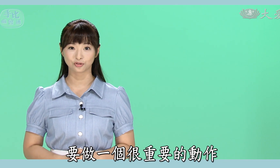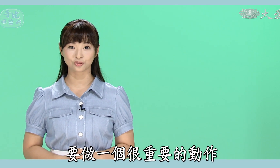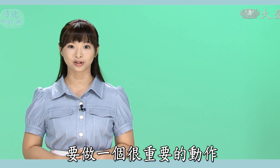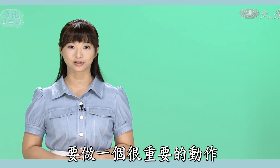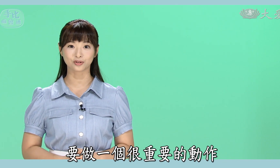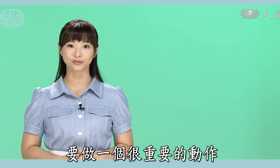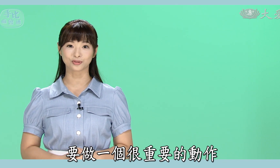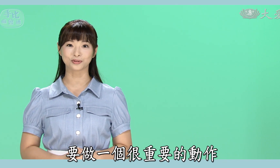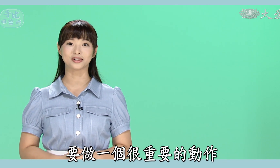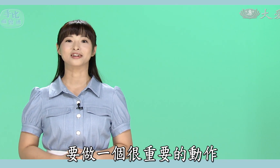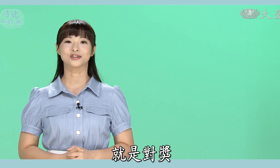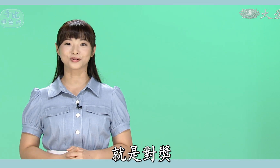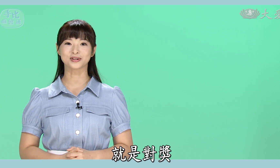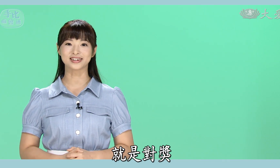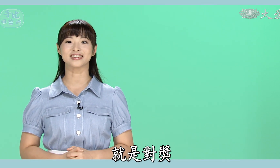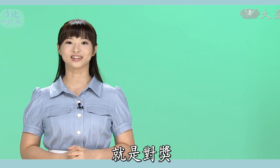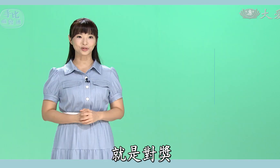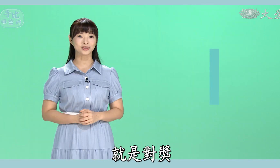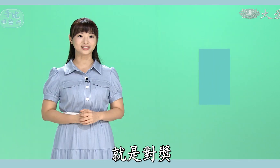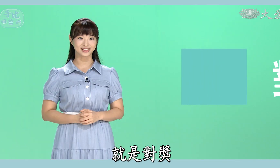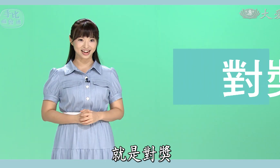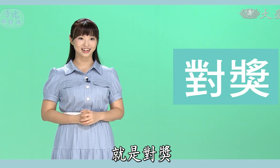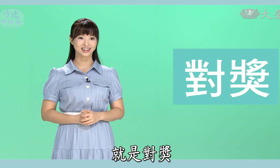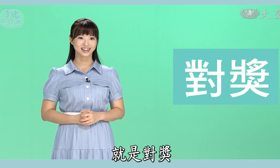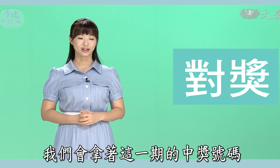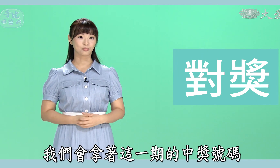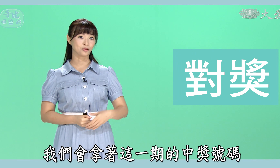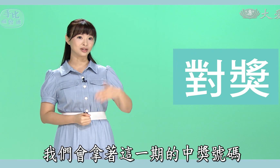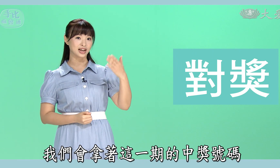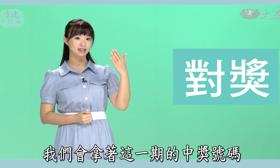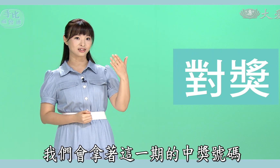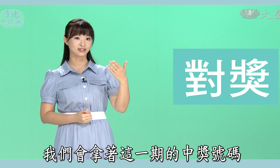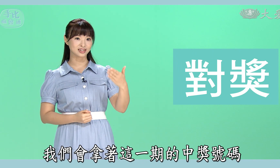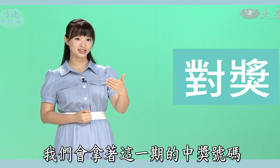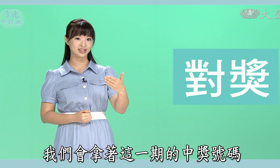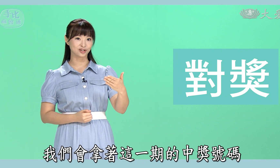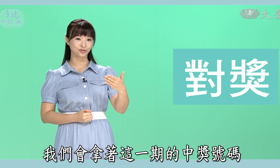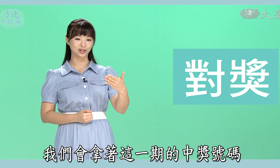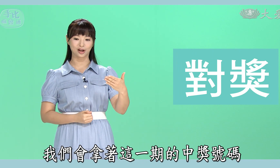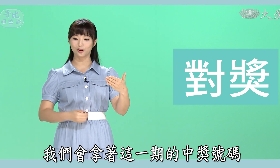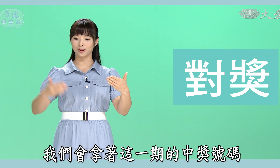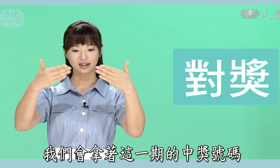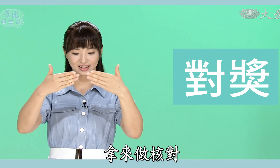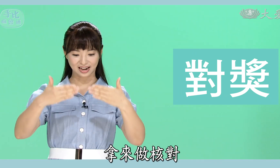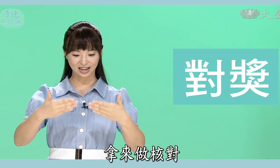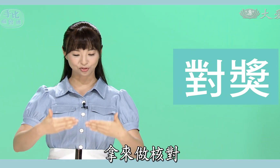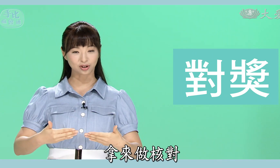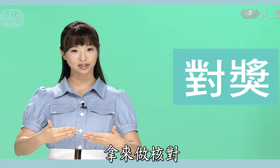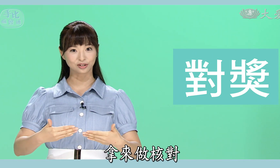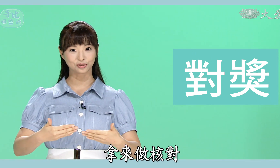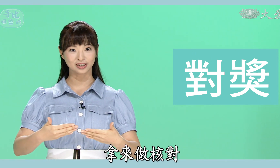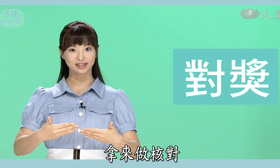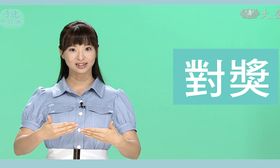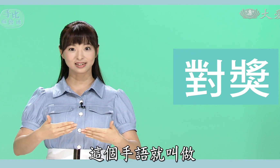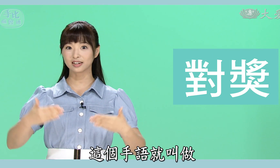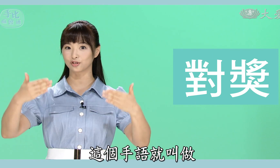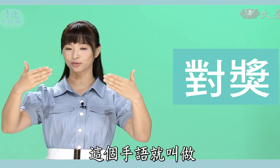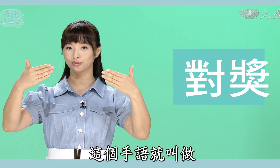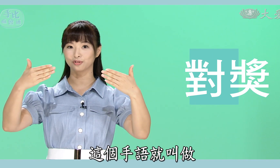重要的动作就是对讲我们会拿着这一期的中奖号码拿来做核对这个手语就